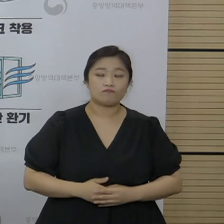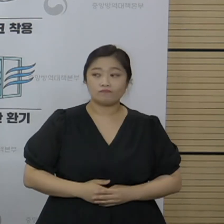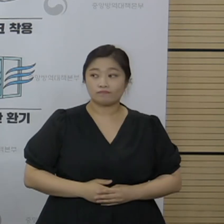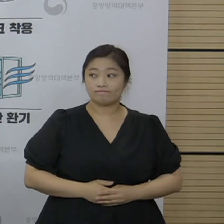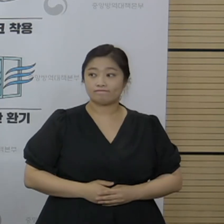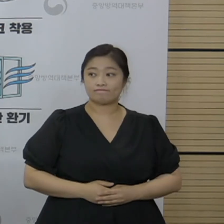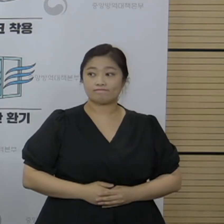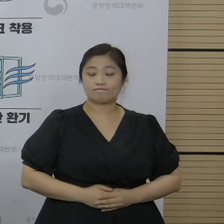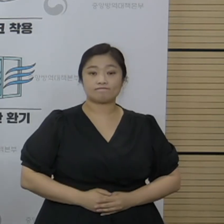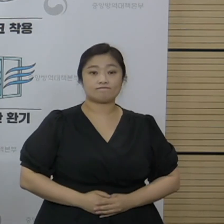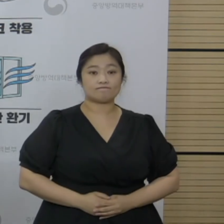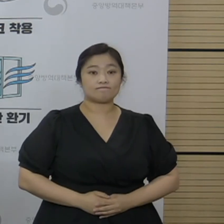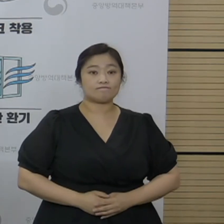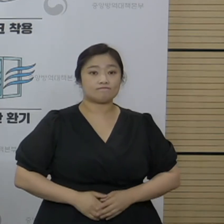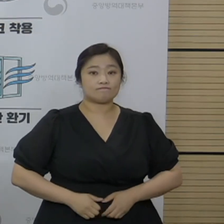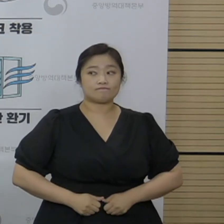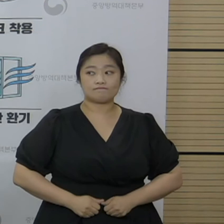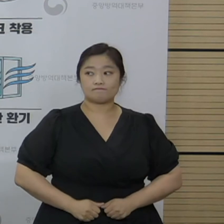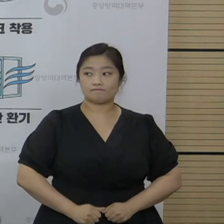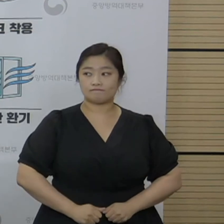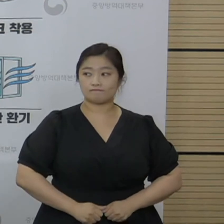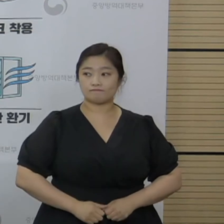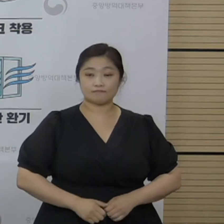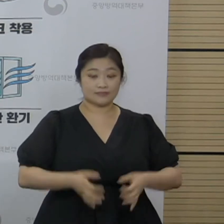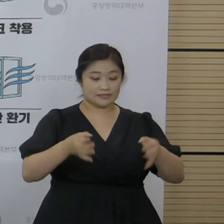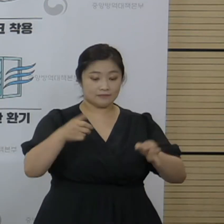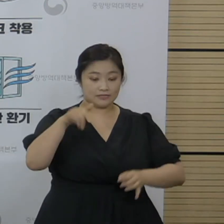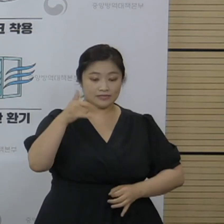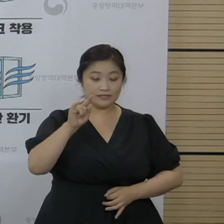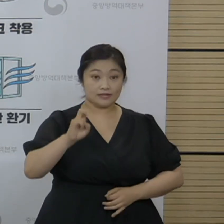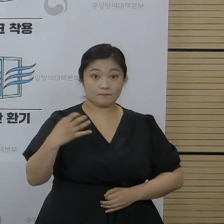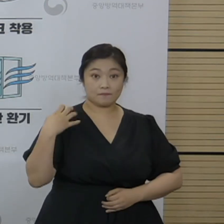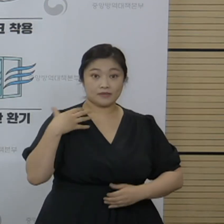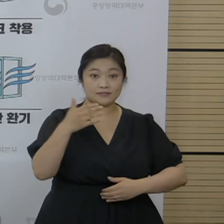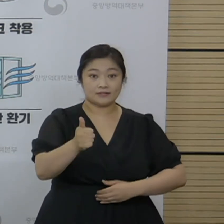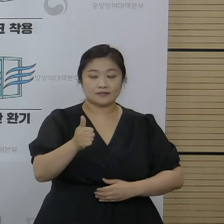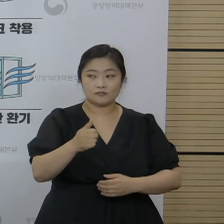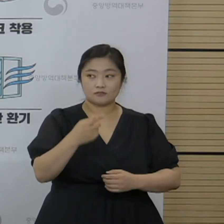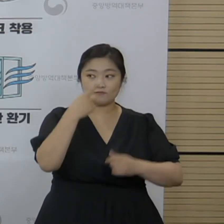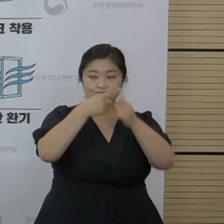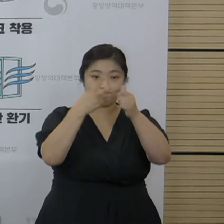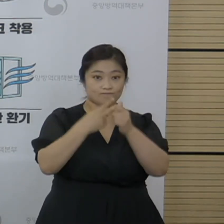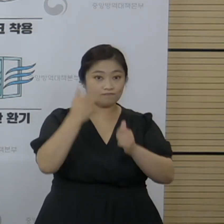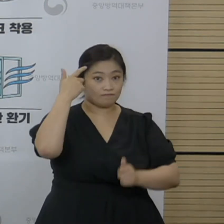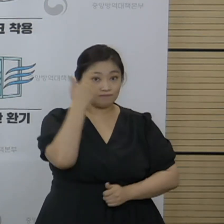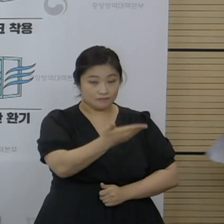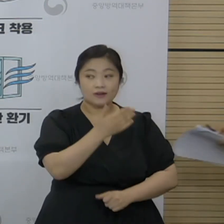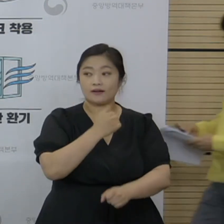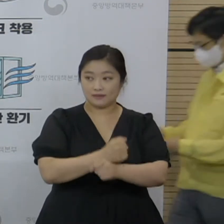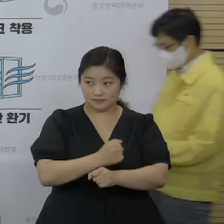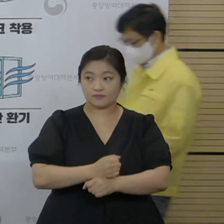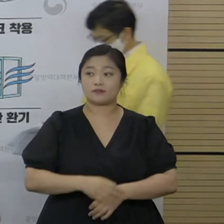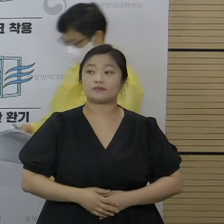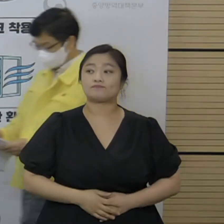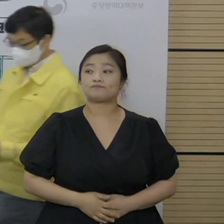이상입니다. 네, 그럼 김기남 반장에게 질문 두 가지 드리고 브리핑 마무리하겠습니다.